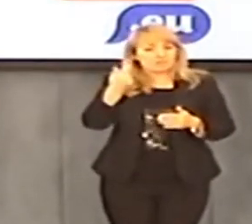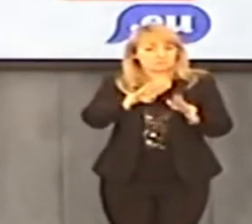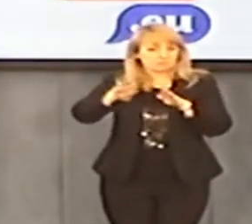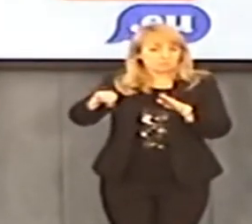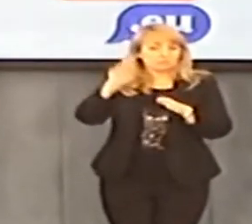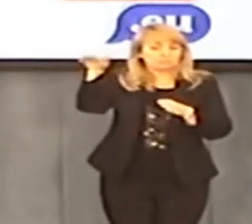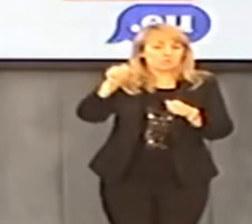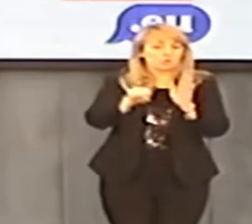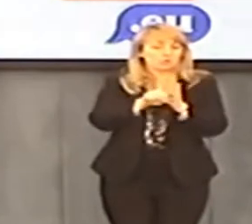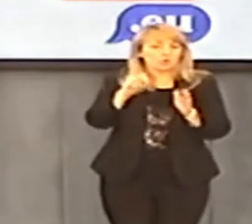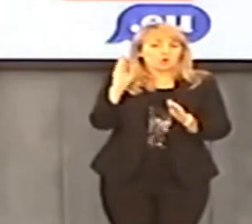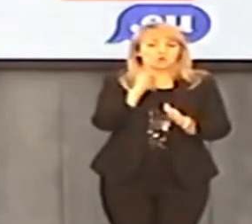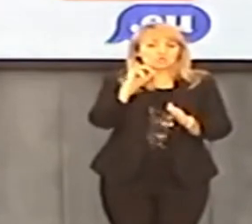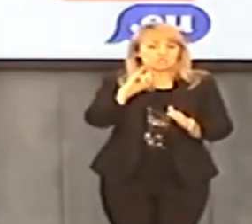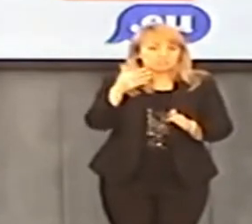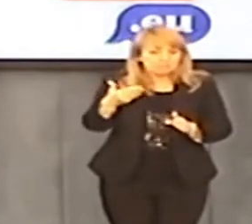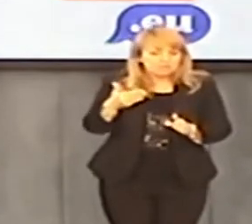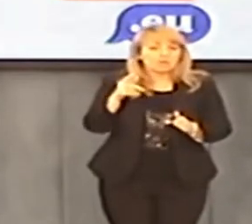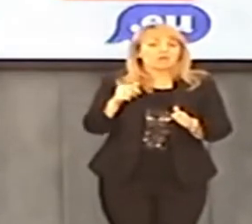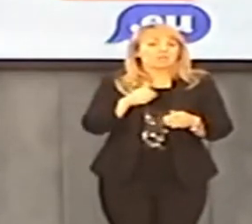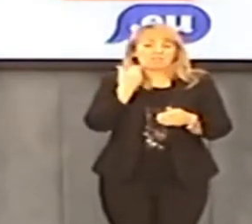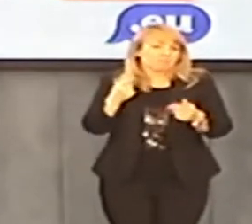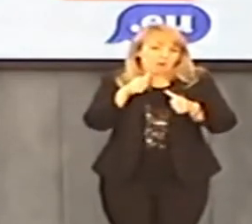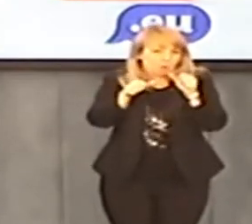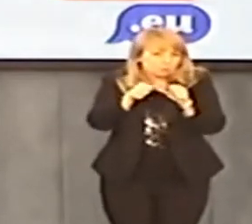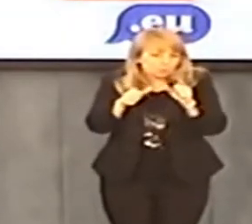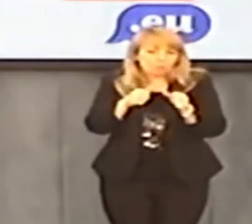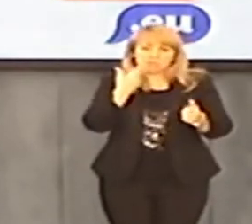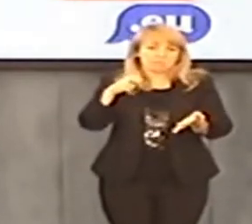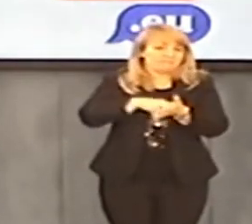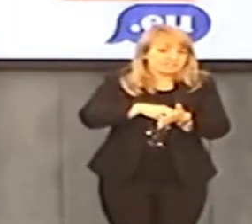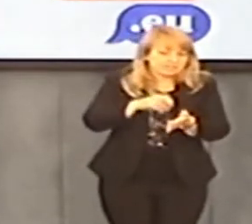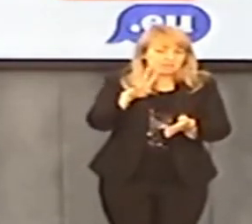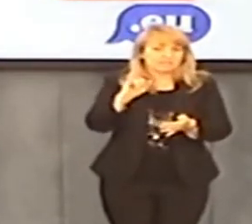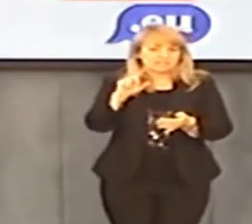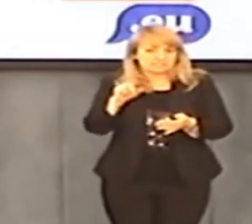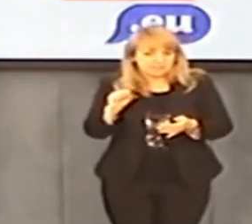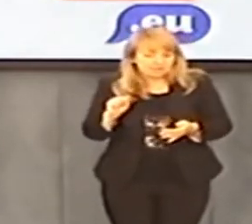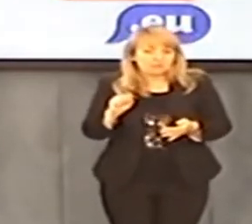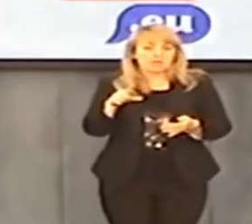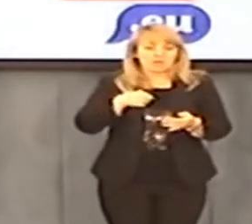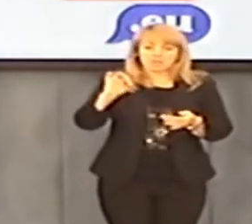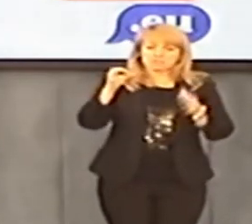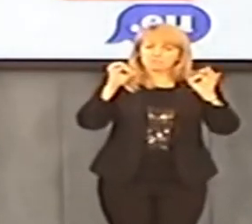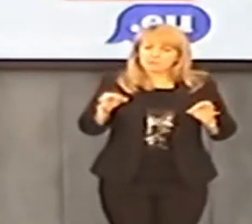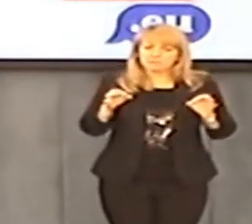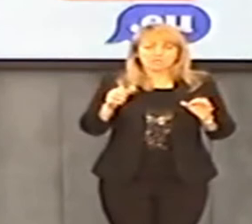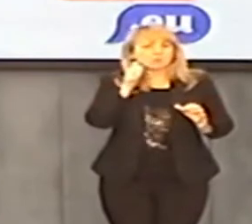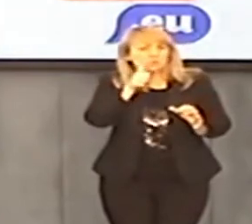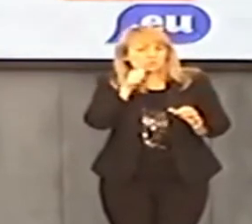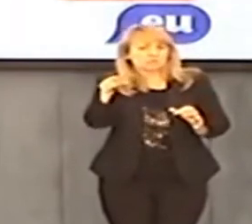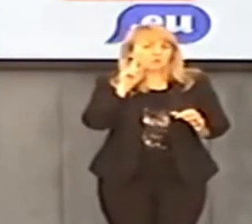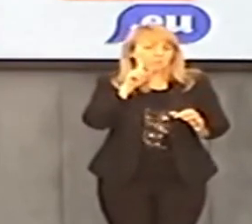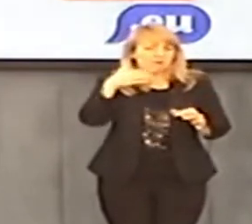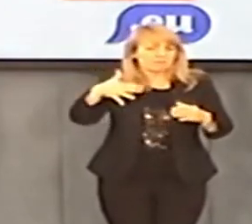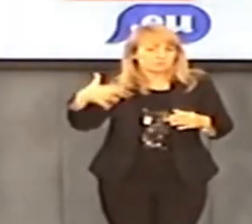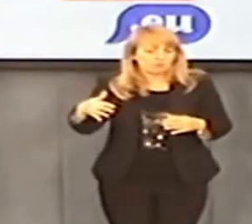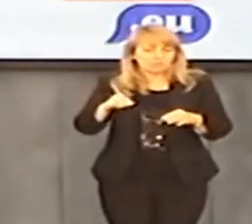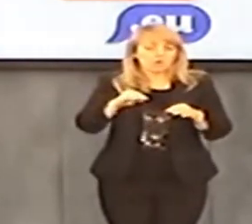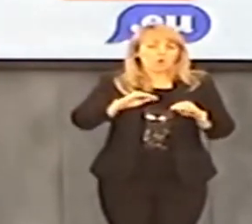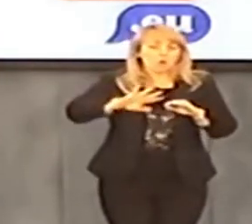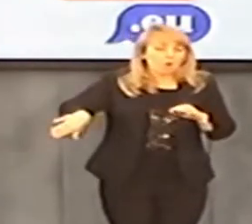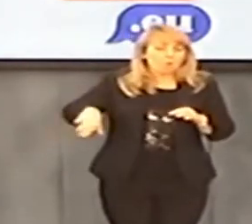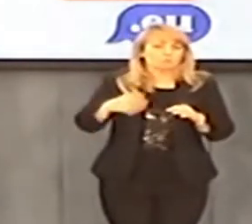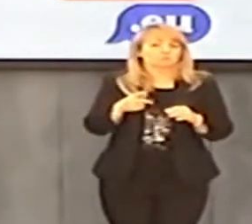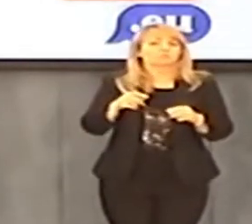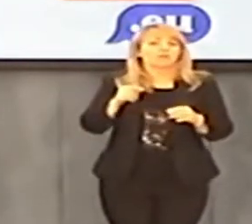Każdy, kto był w Watykanie doskonale wie, że opuszczenie Watykanu i przejście na teren Rzymu nie wiąże się z żadną kontrolą, z żadnymi wizami, z